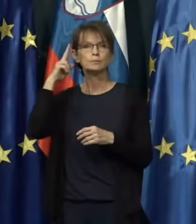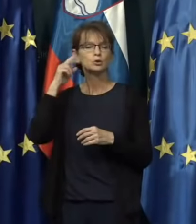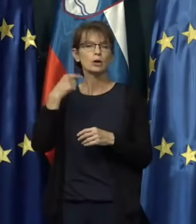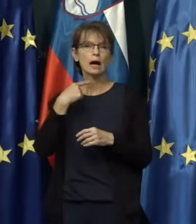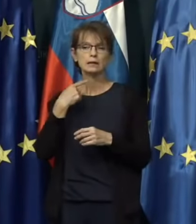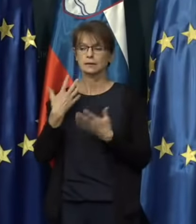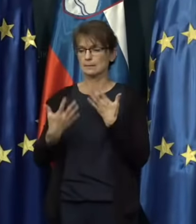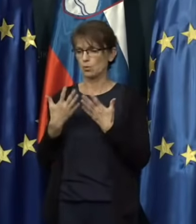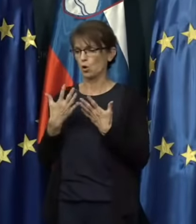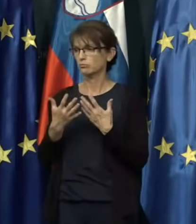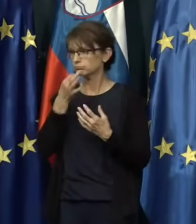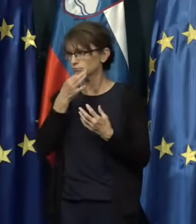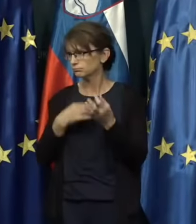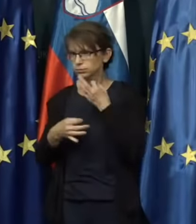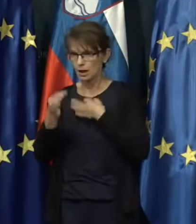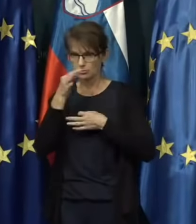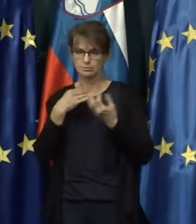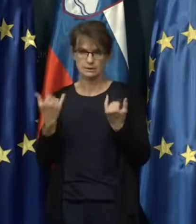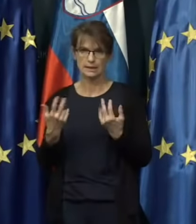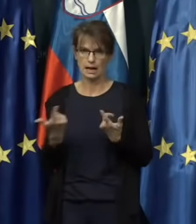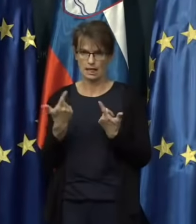voljo za morevitna vprašanja.